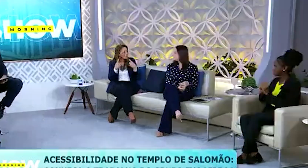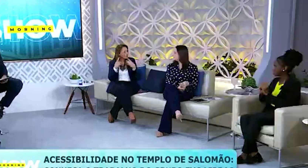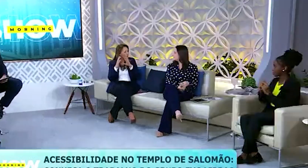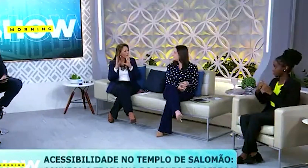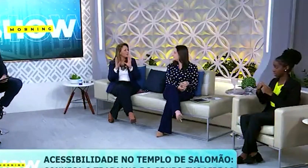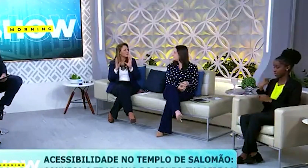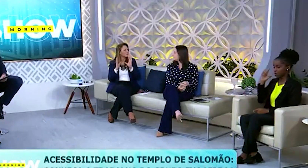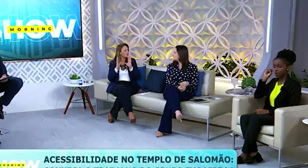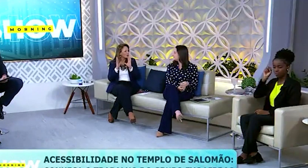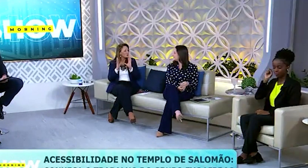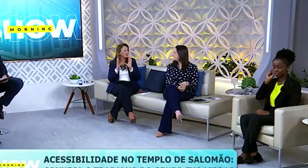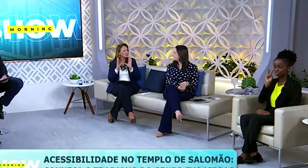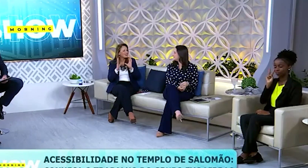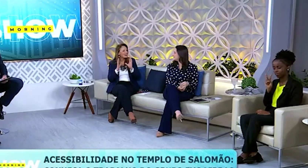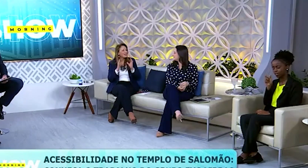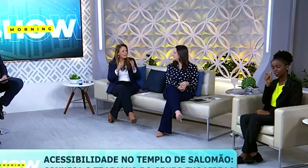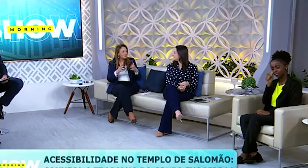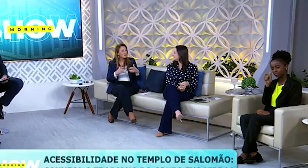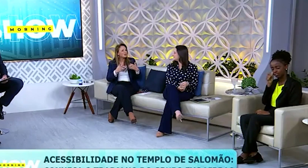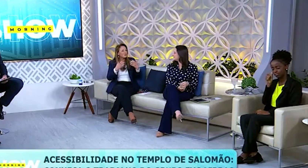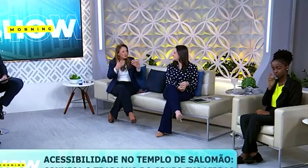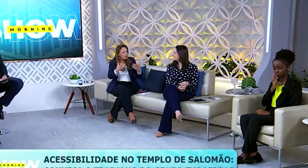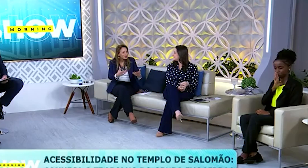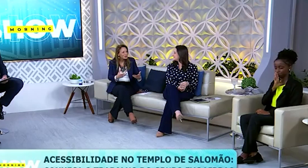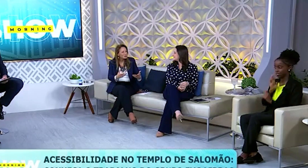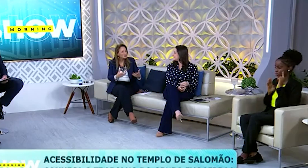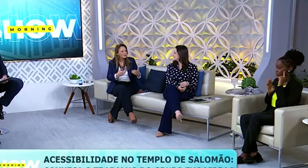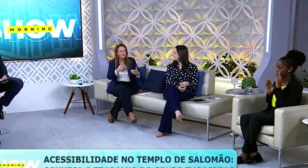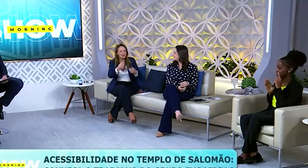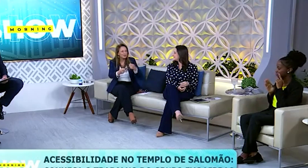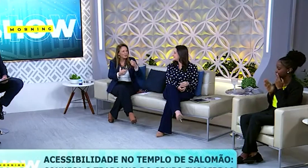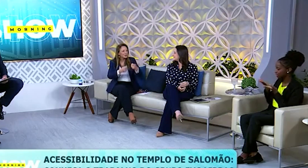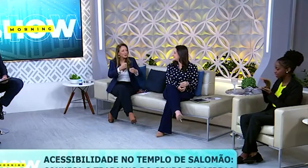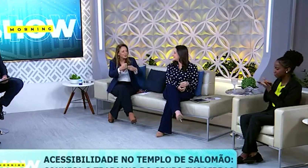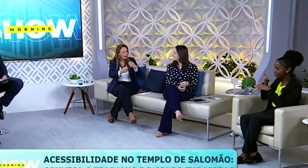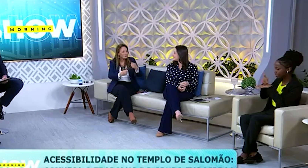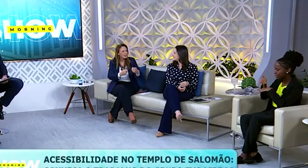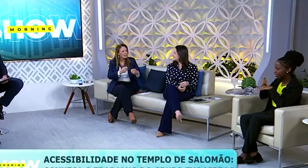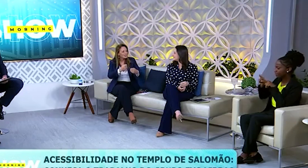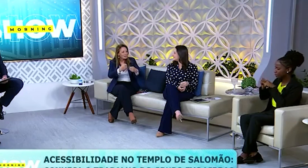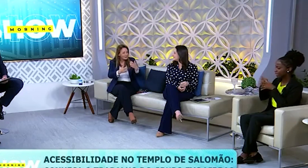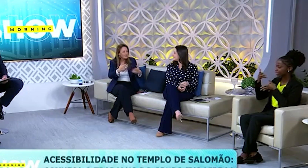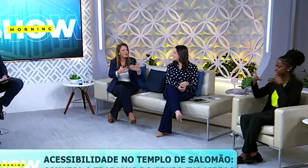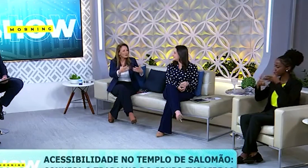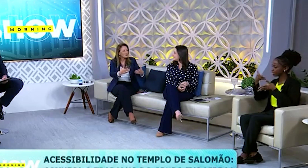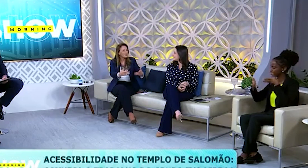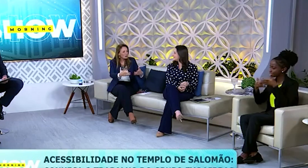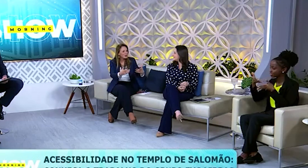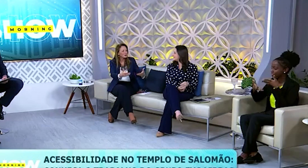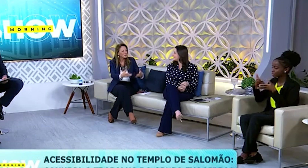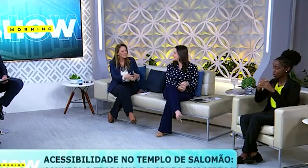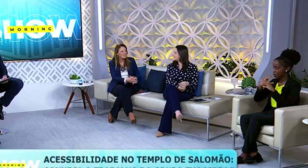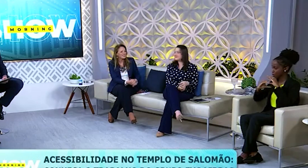a gente. A gente ouve e fica ali quietinho, só escutando. E eles não, eles vão interagindo. Você vai falando na linguagem deles e eles vão ali